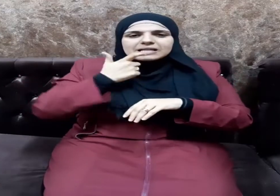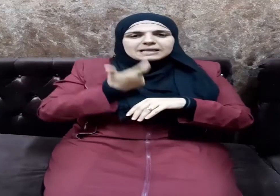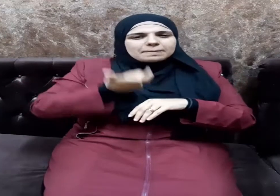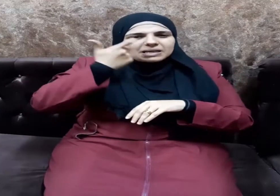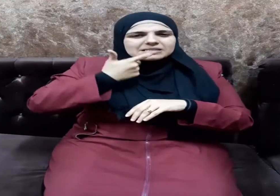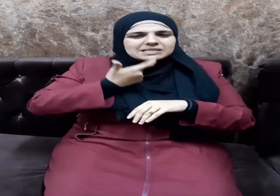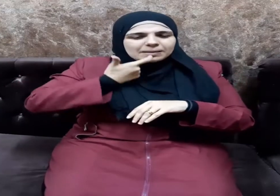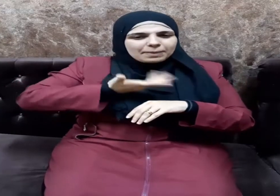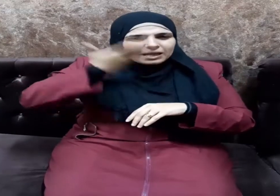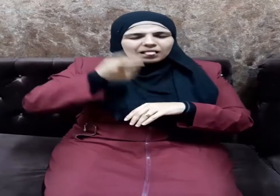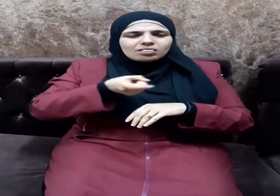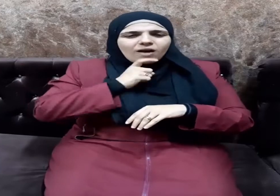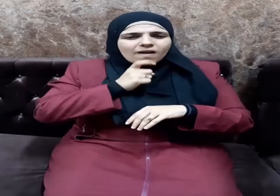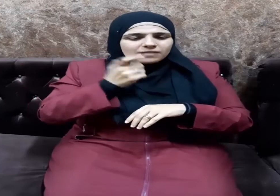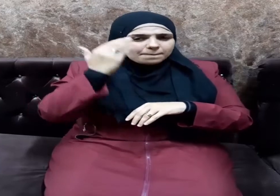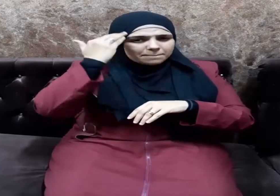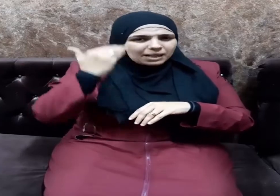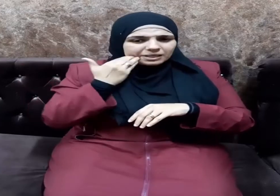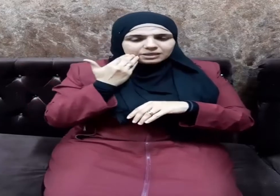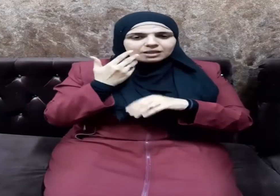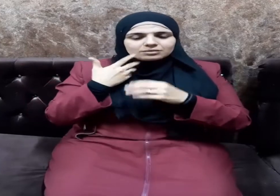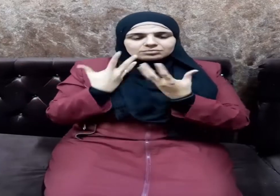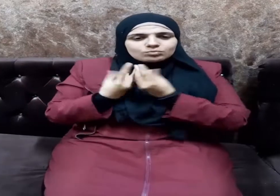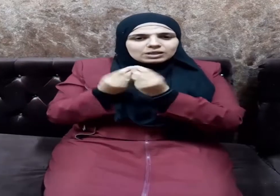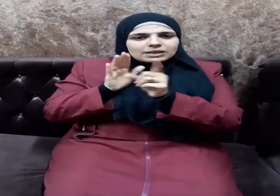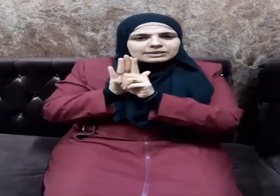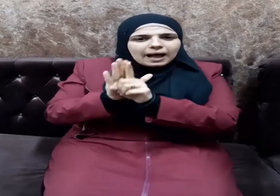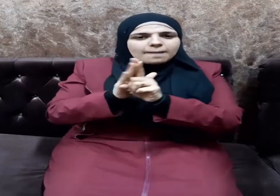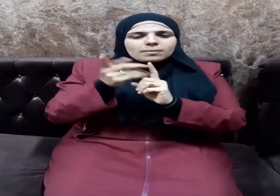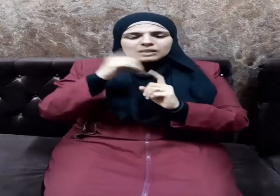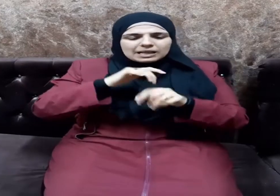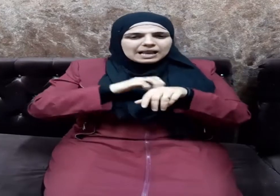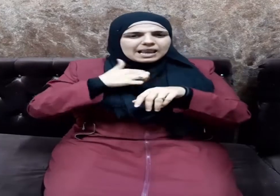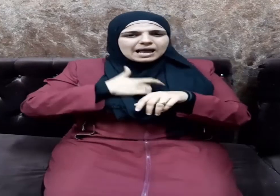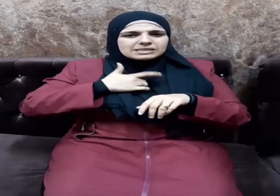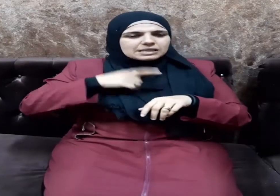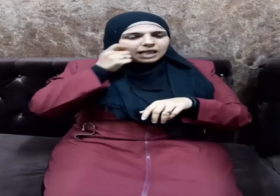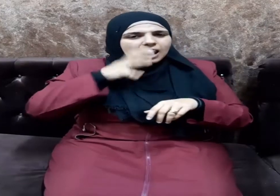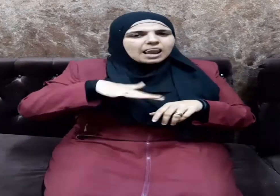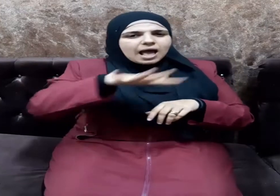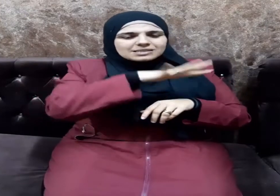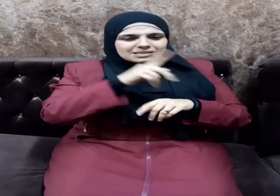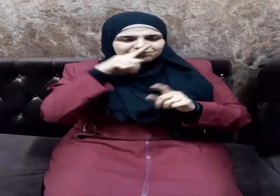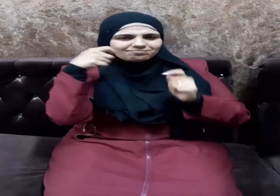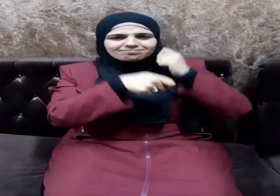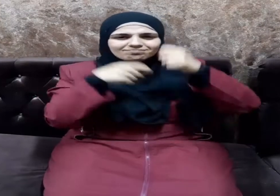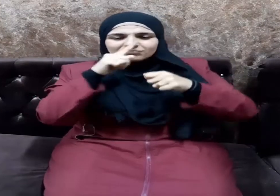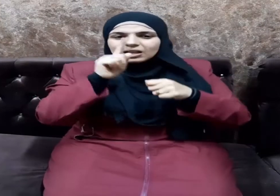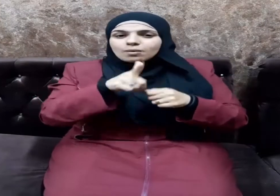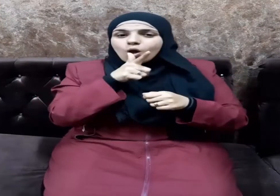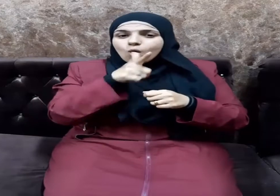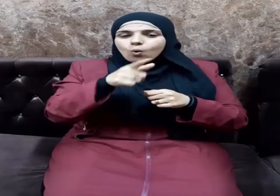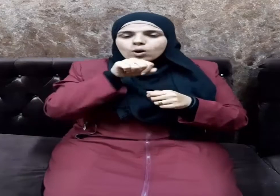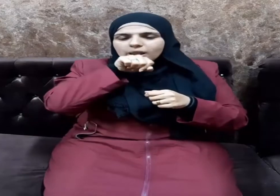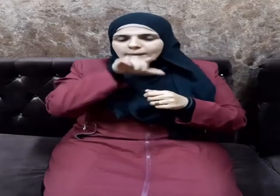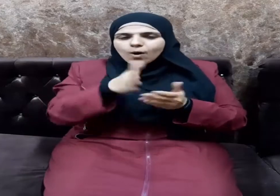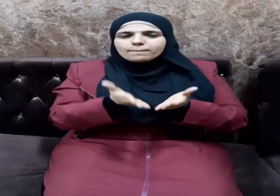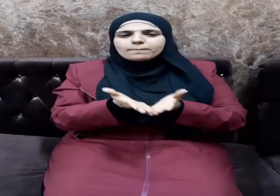والضعفاء والنساء ومراعاة مشاعر الناس والرفق بهم يقول نبينا صلى الله